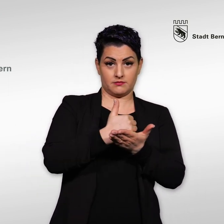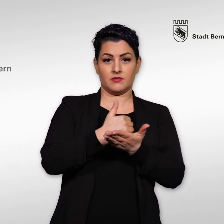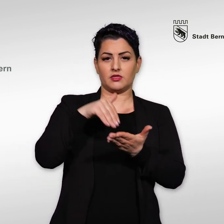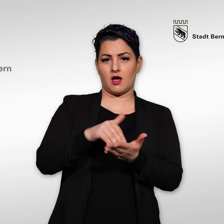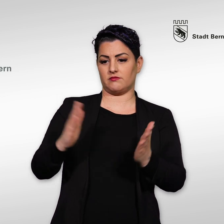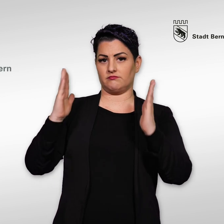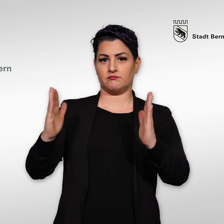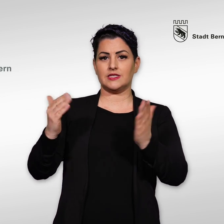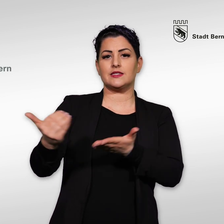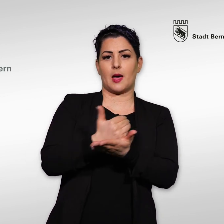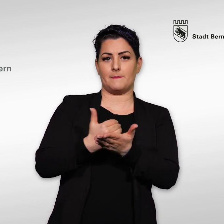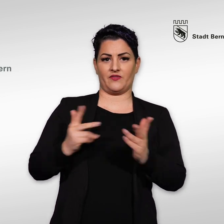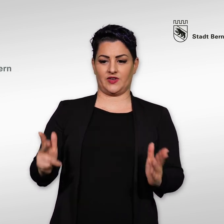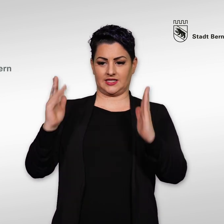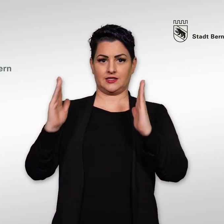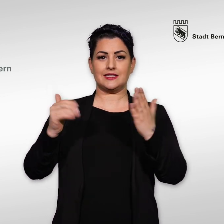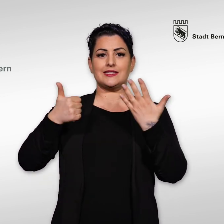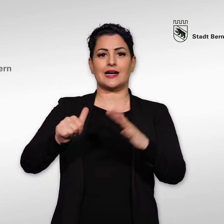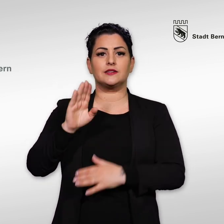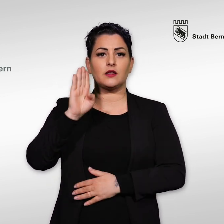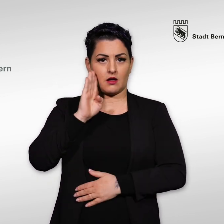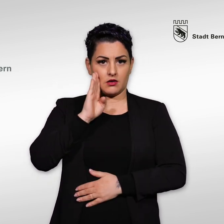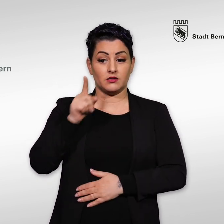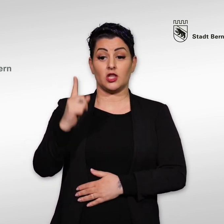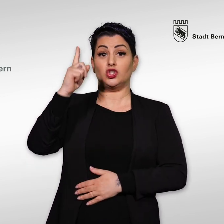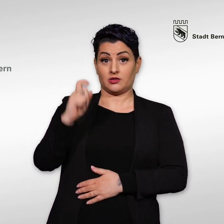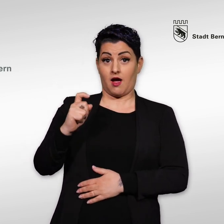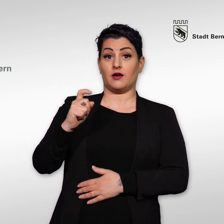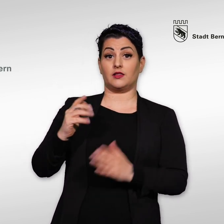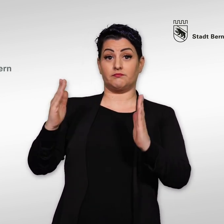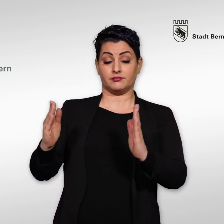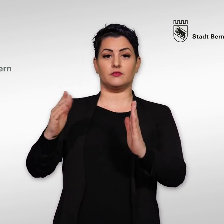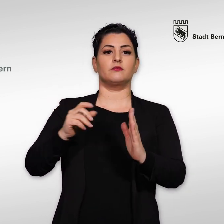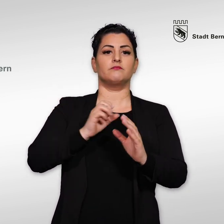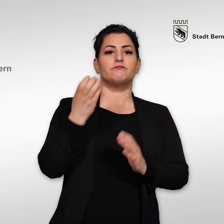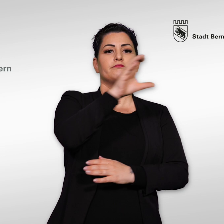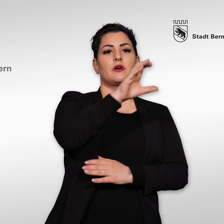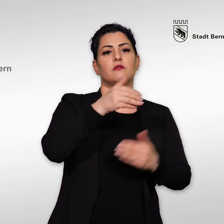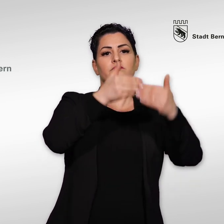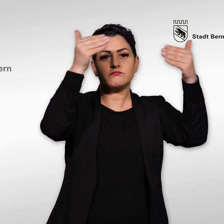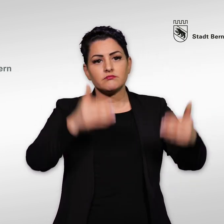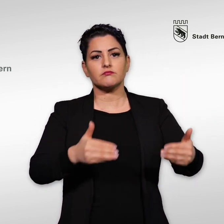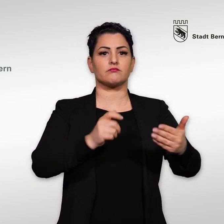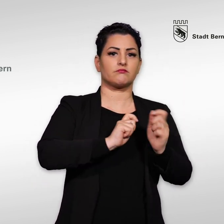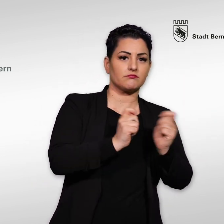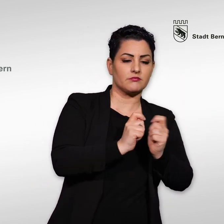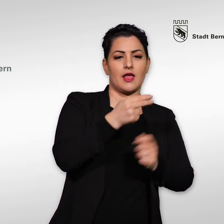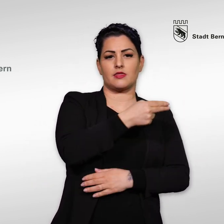Die Sammelfrist von 60 Tagen beginnt mit der Publikation des Stadtratsbeschlusses, dem ein Volksvorschlag gegenübergestellt